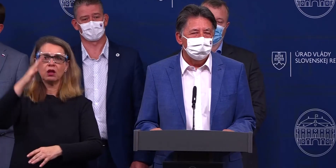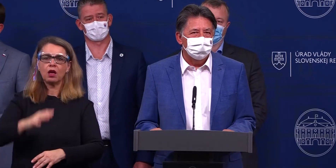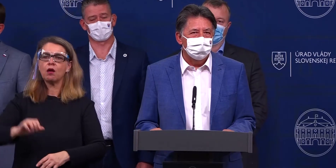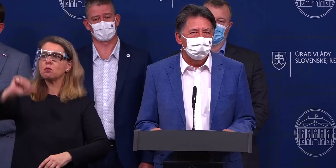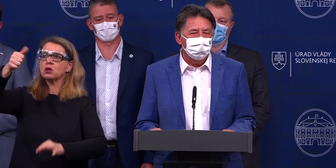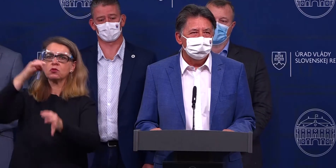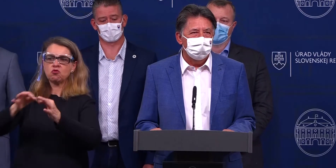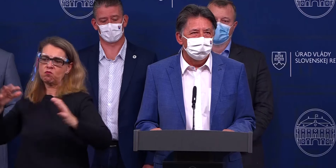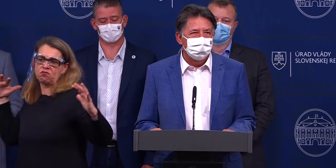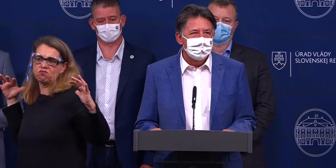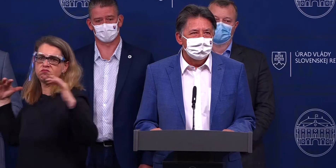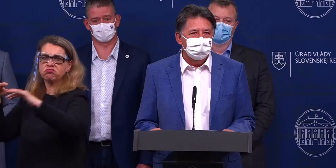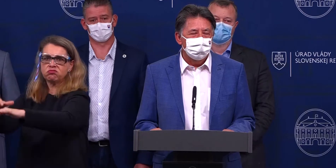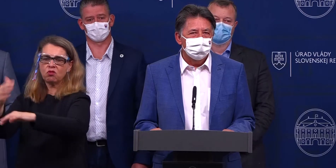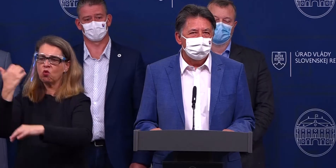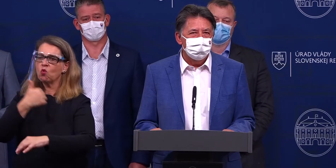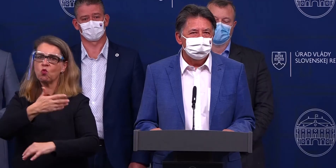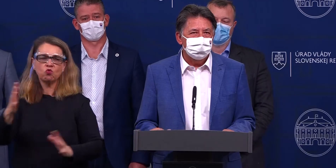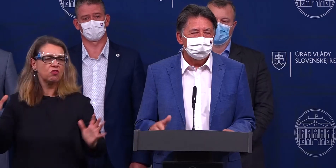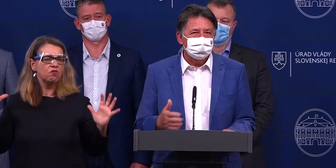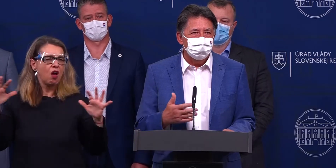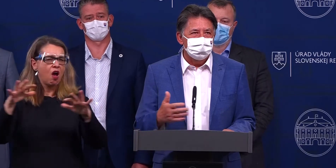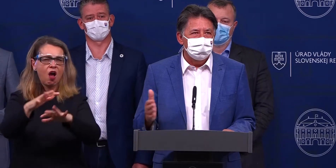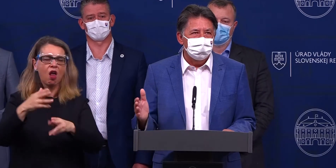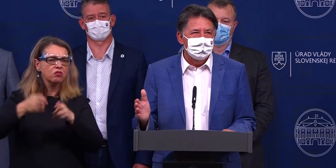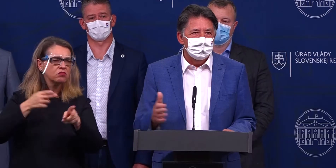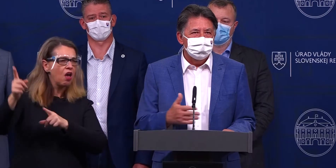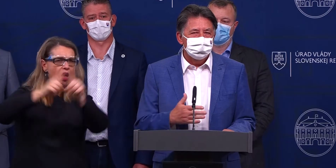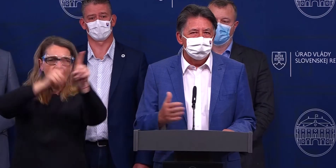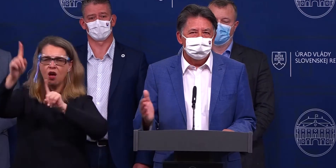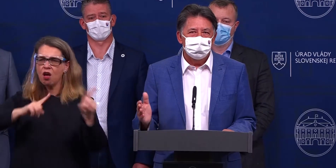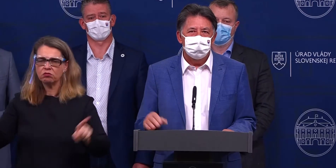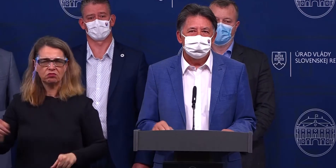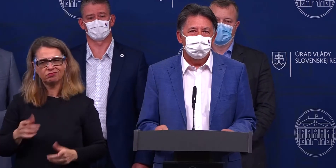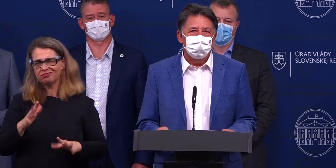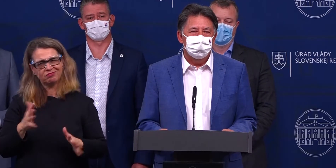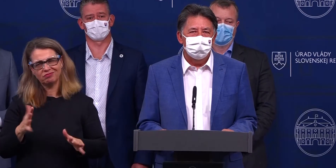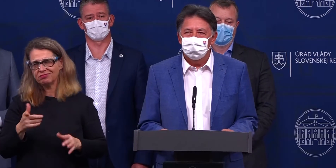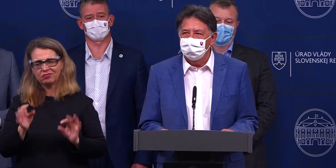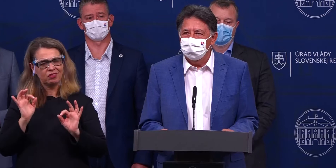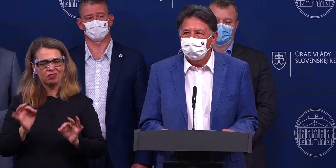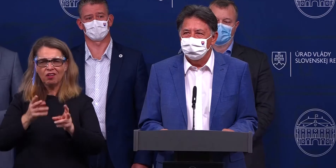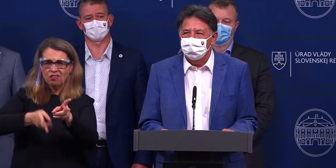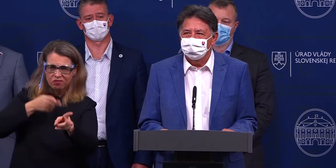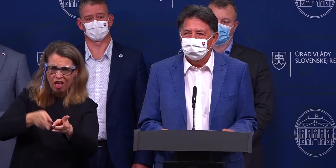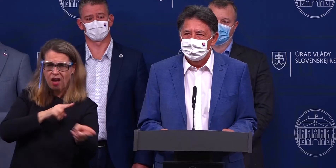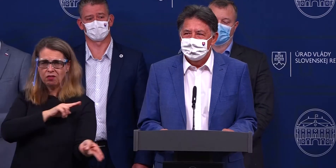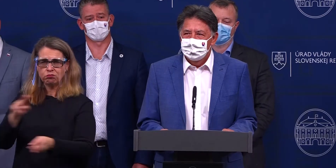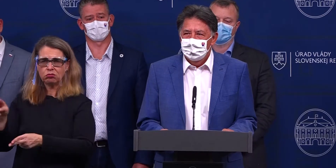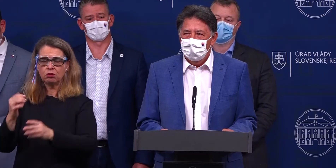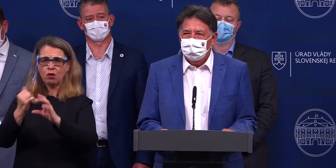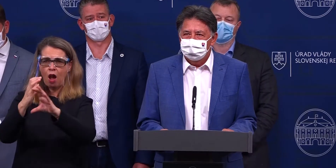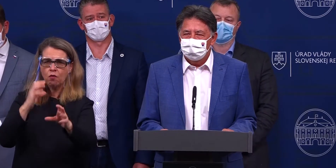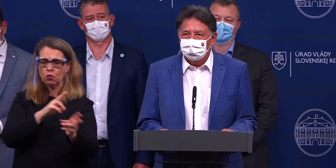zabránilo tomu obrovskému, tej obrovskej mase cestovania krížom cez Slovensko aj vo vlakoch, aj v autobusoch,